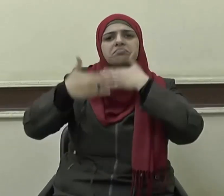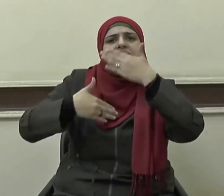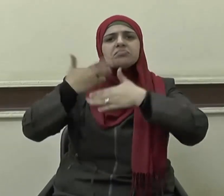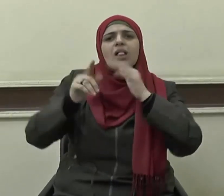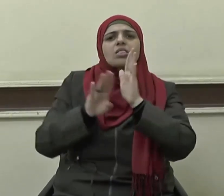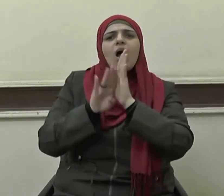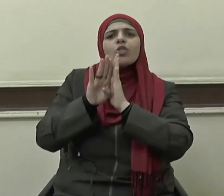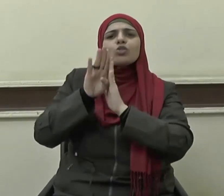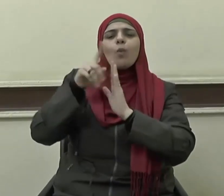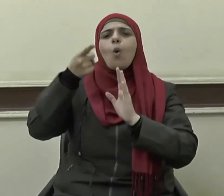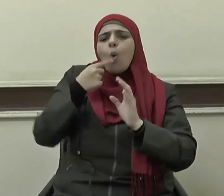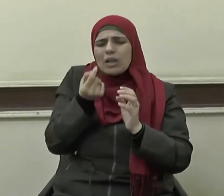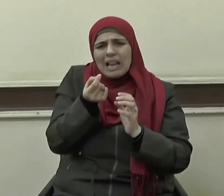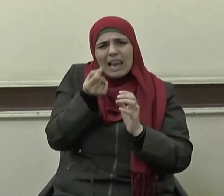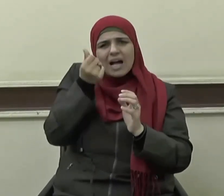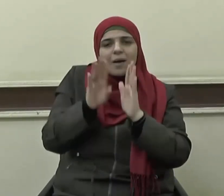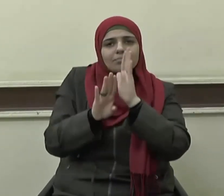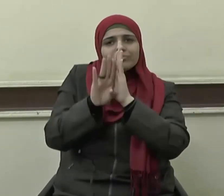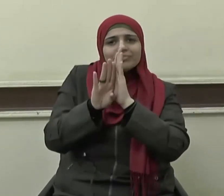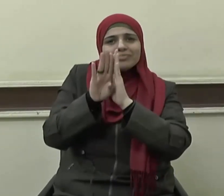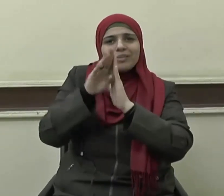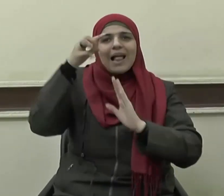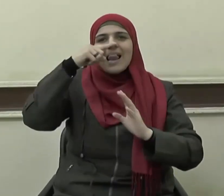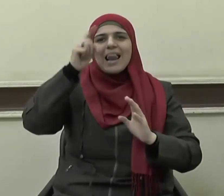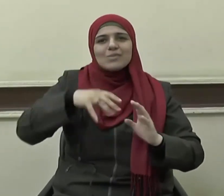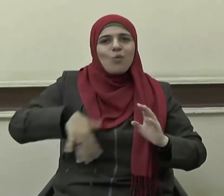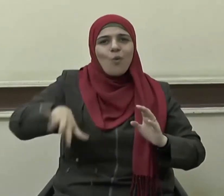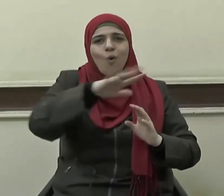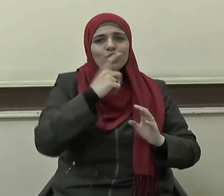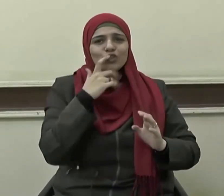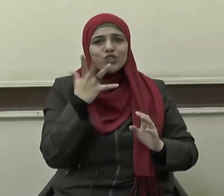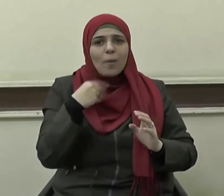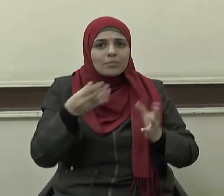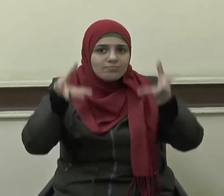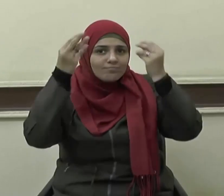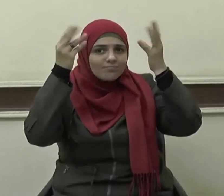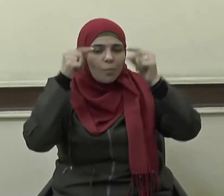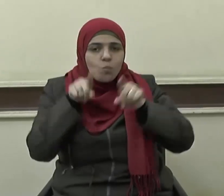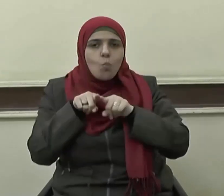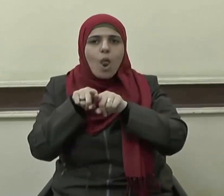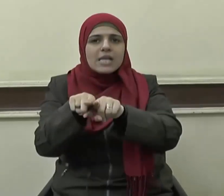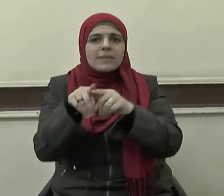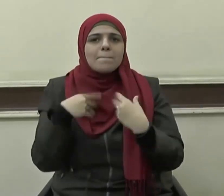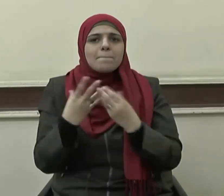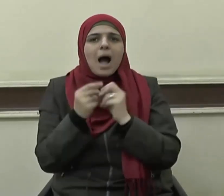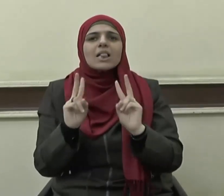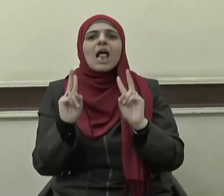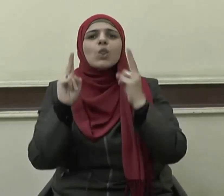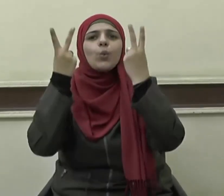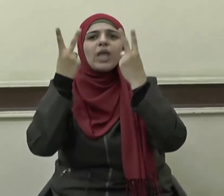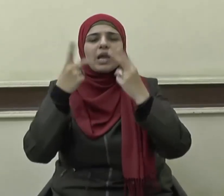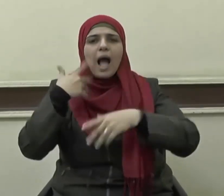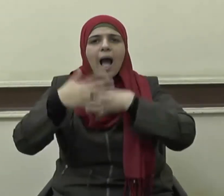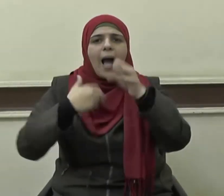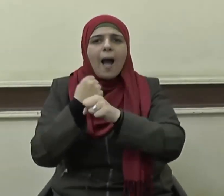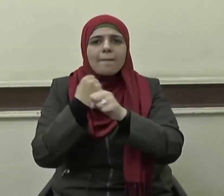كل لحظة ولا بد لشبابنا من مواكبة التطورات والأحداث ومراعاة